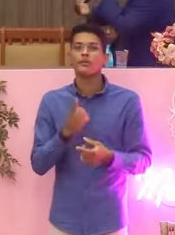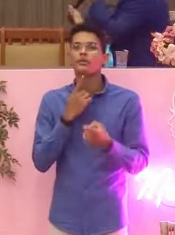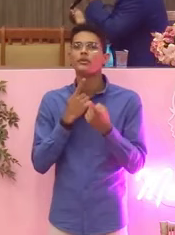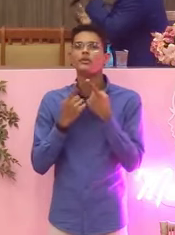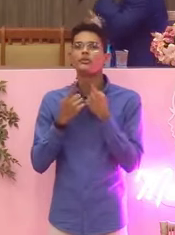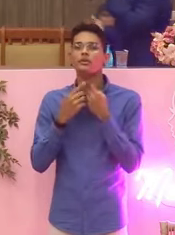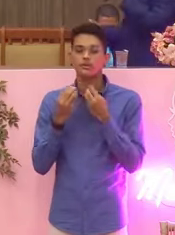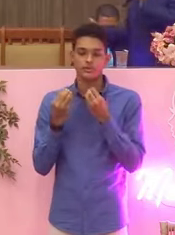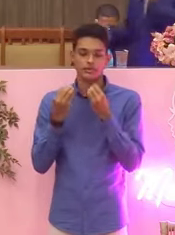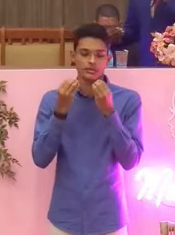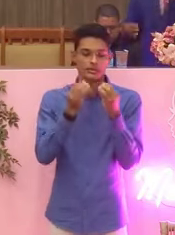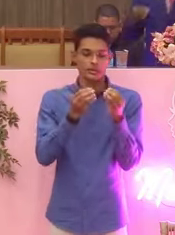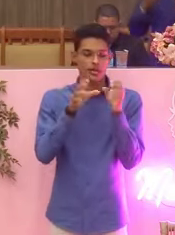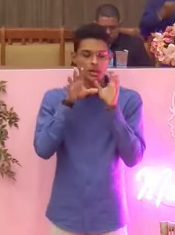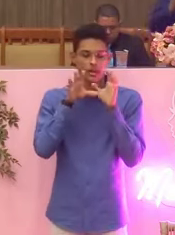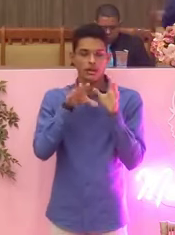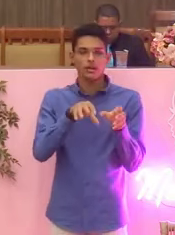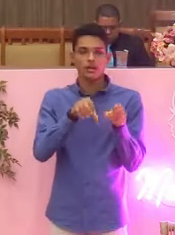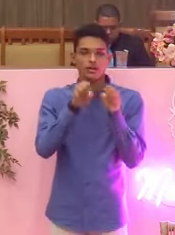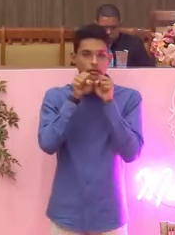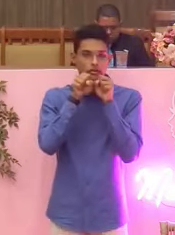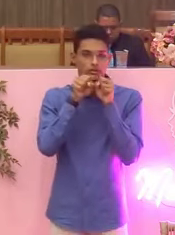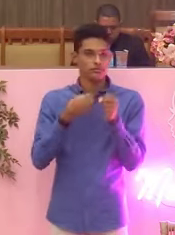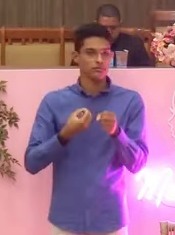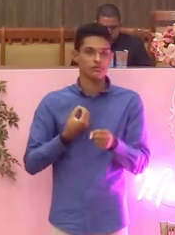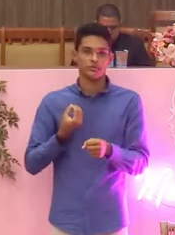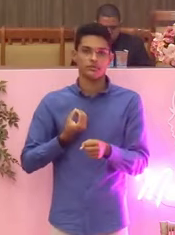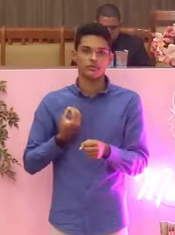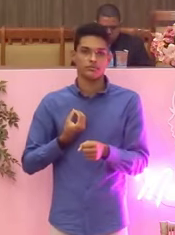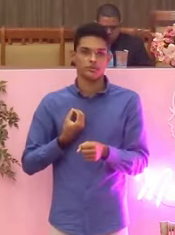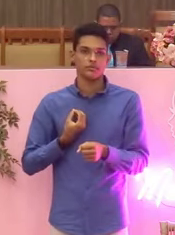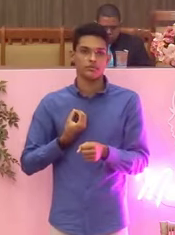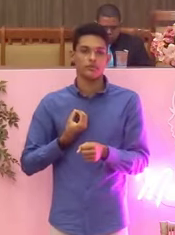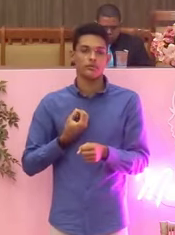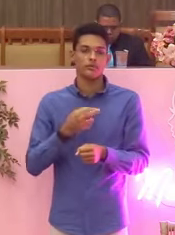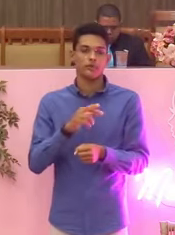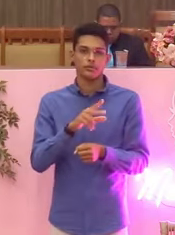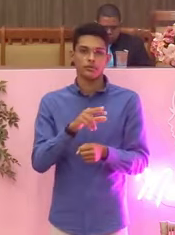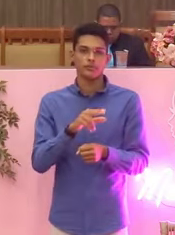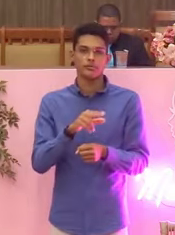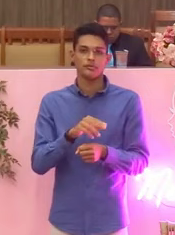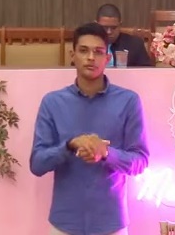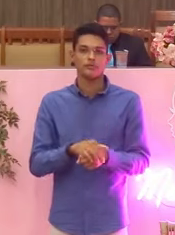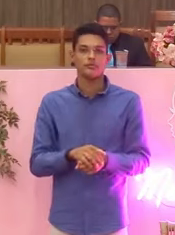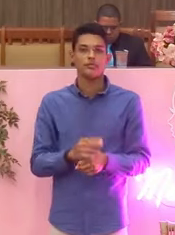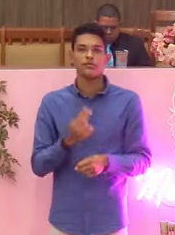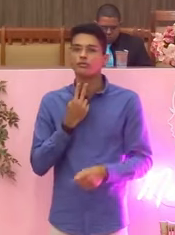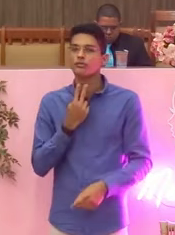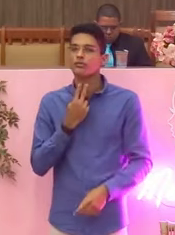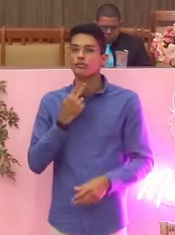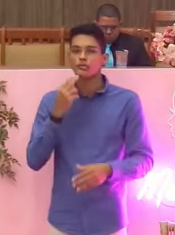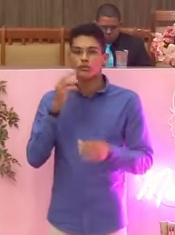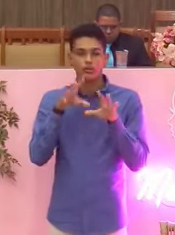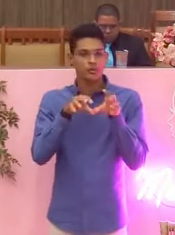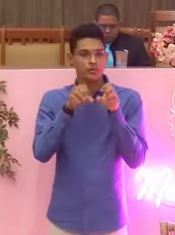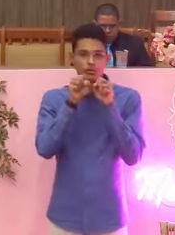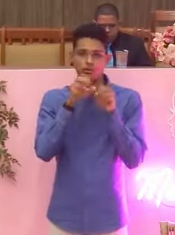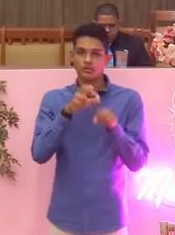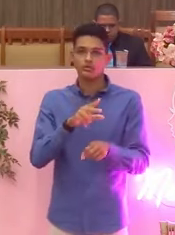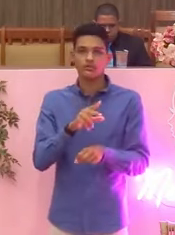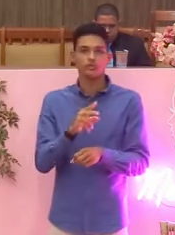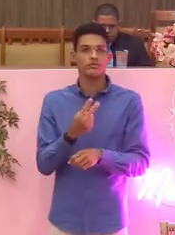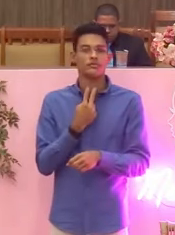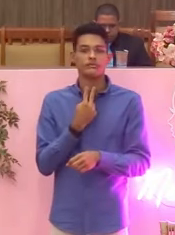maldição para uma pessoa? Nunca pense isso, nunca pense isso. A Bíblia diz em